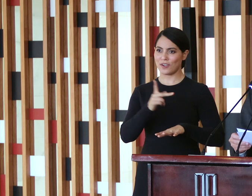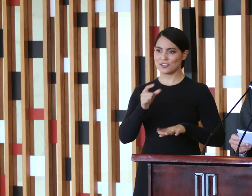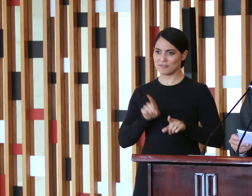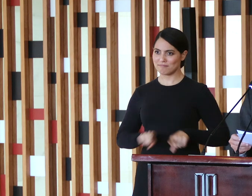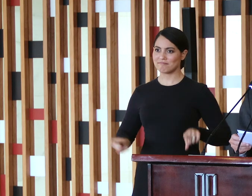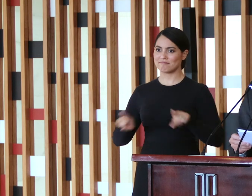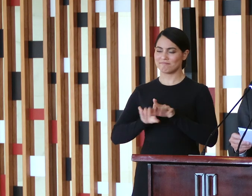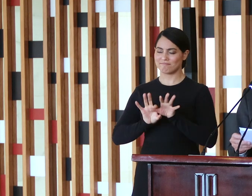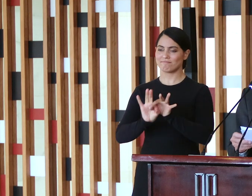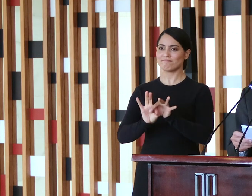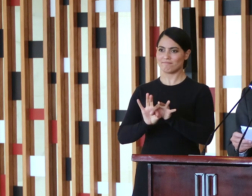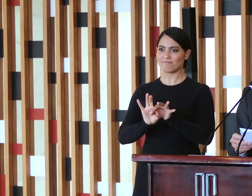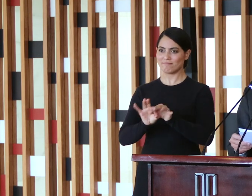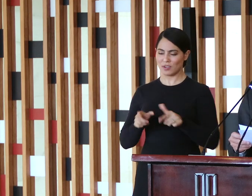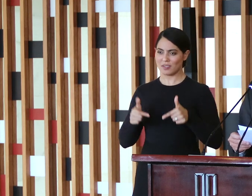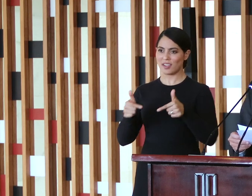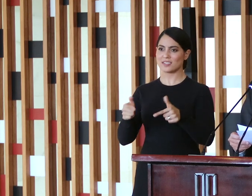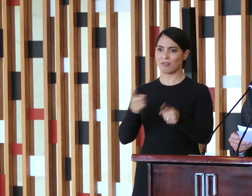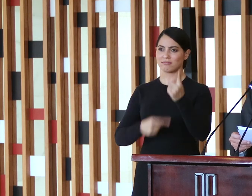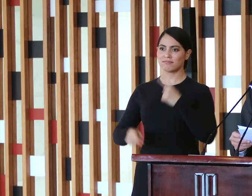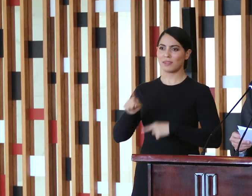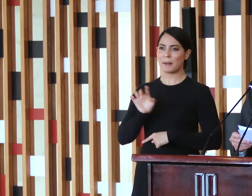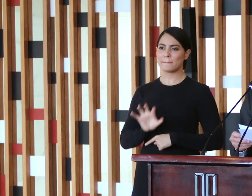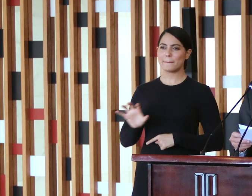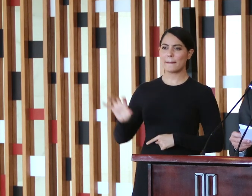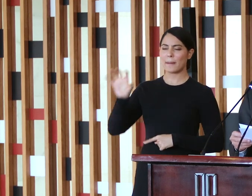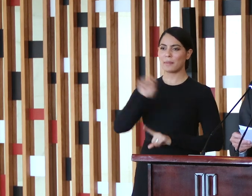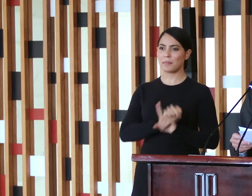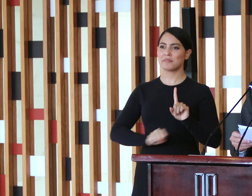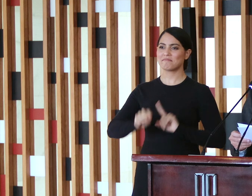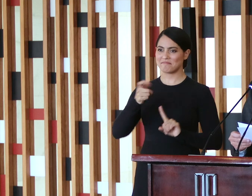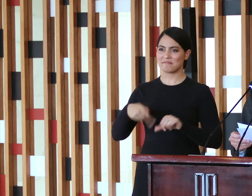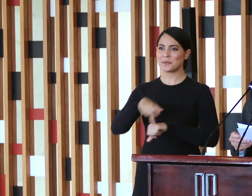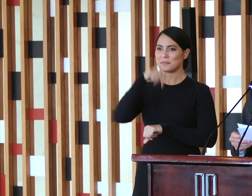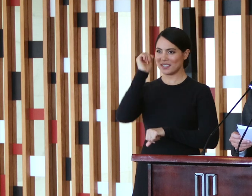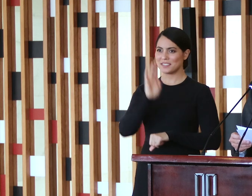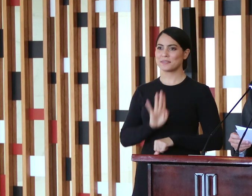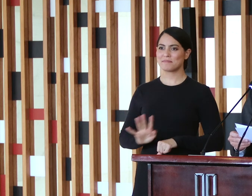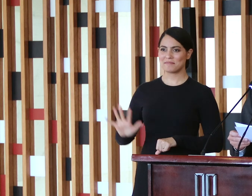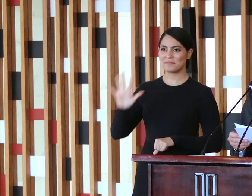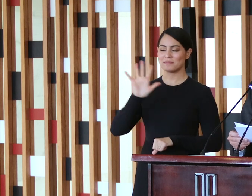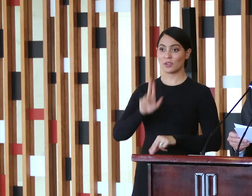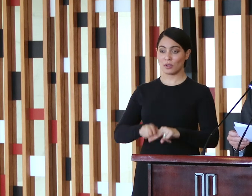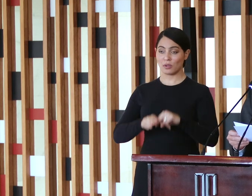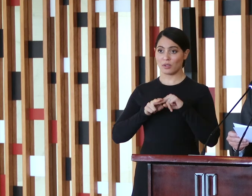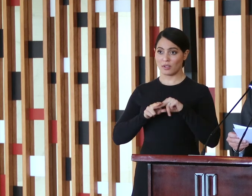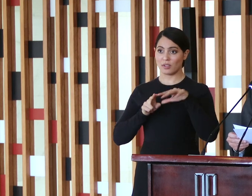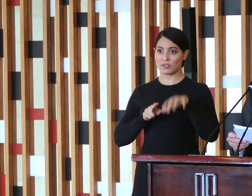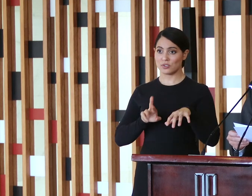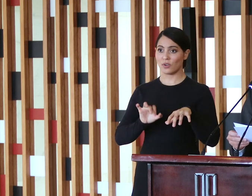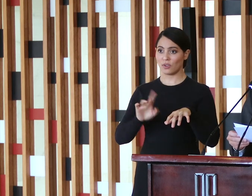sobremaneira para o desenvolvimento regional e social do país, uma vez que o segmento de rochas